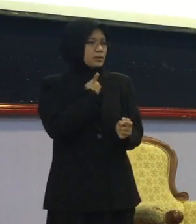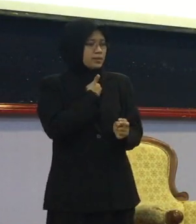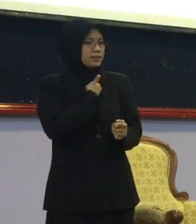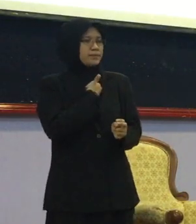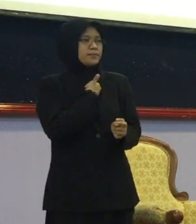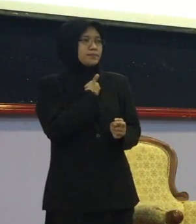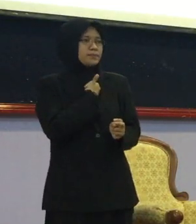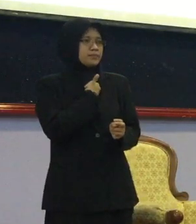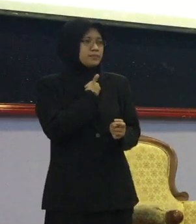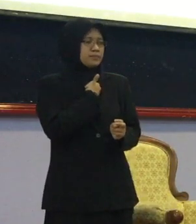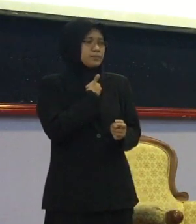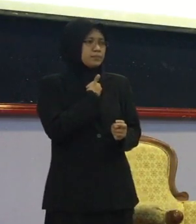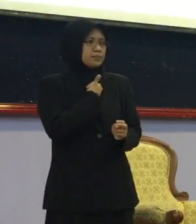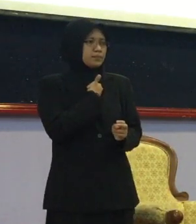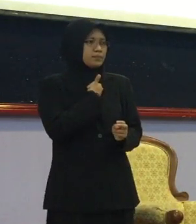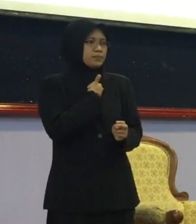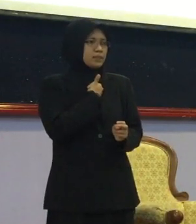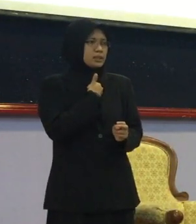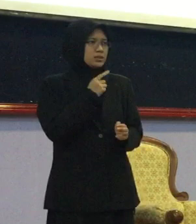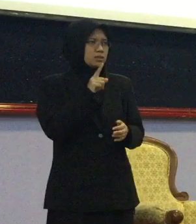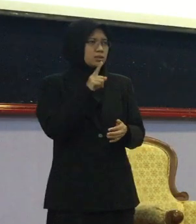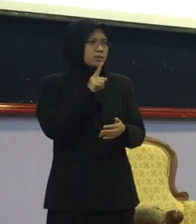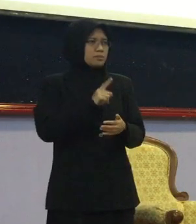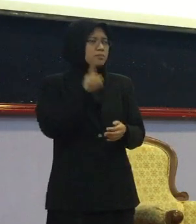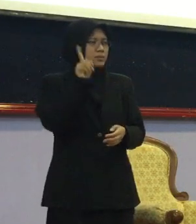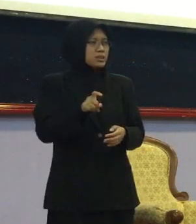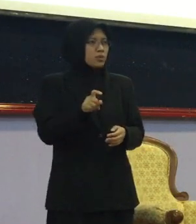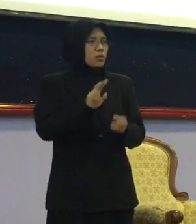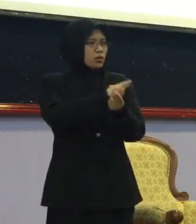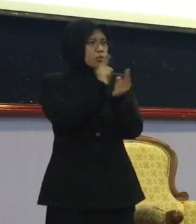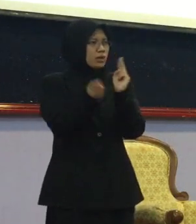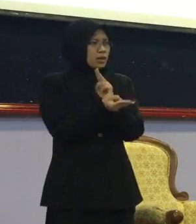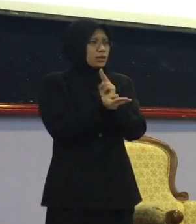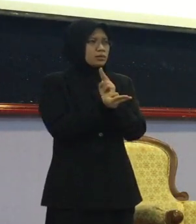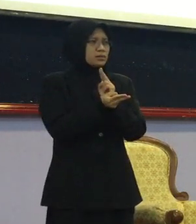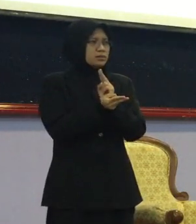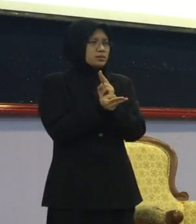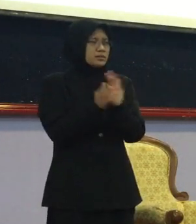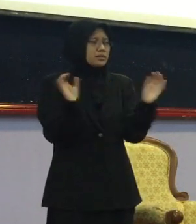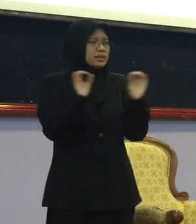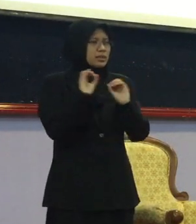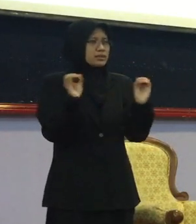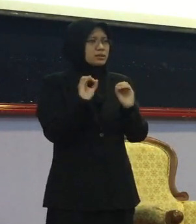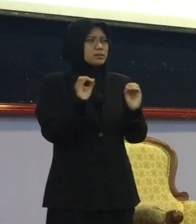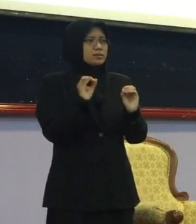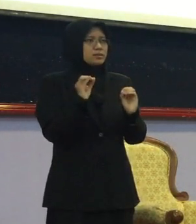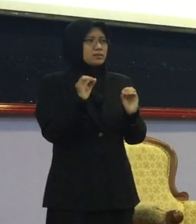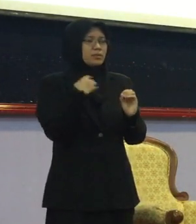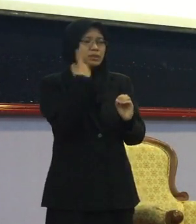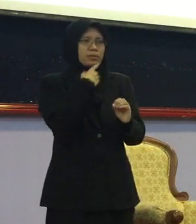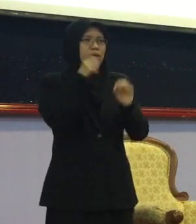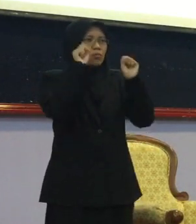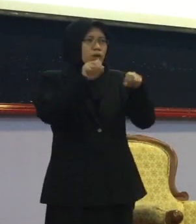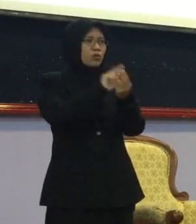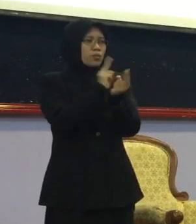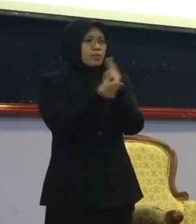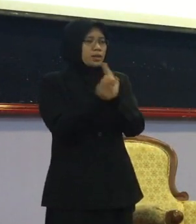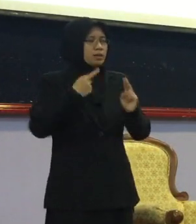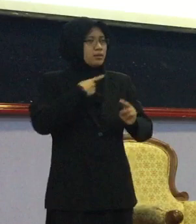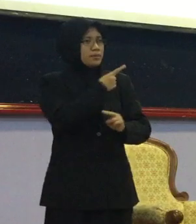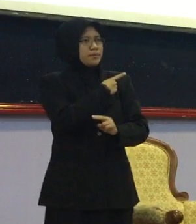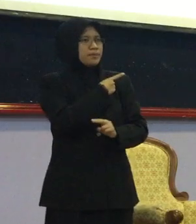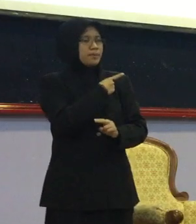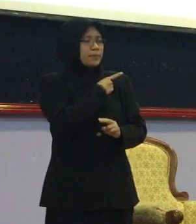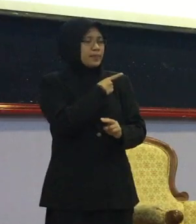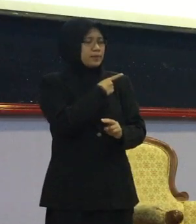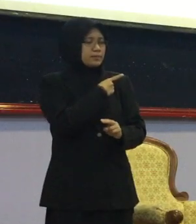without you S-U-C-C-E-S-S So tak ada You tu You can spell Success So maknanya Diri kita